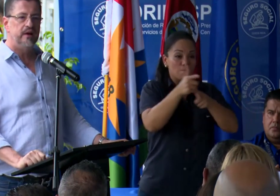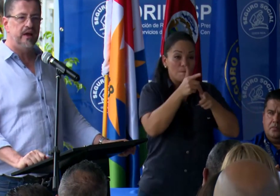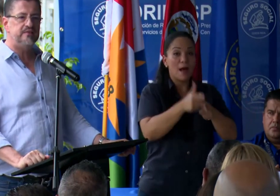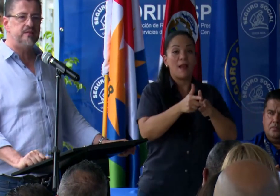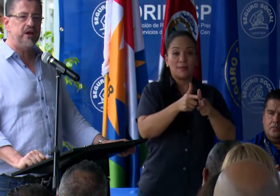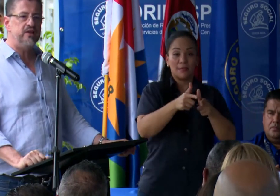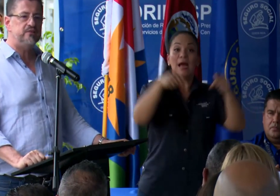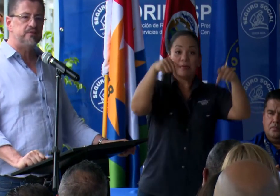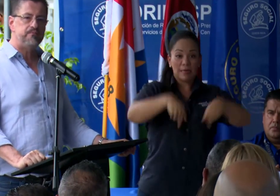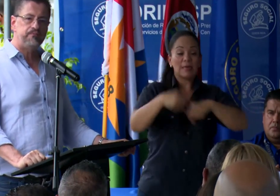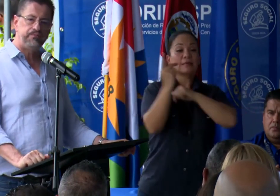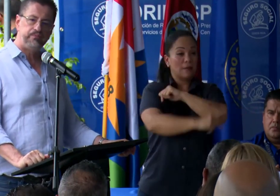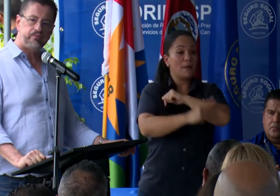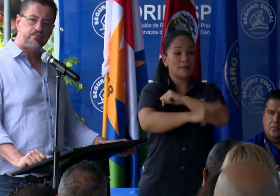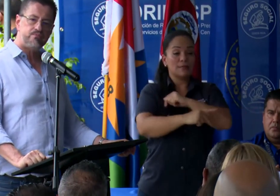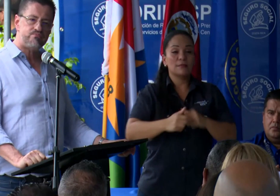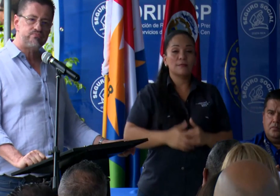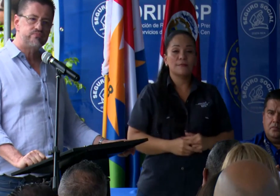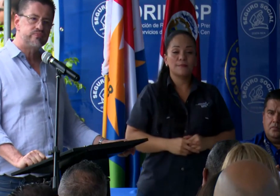país.